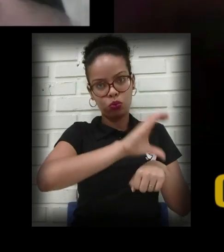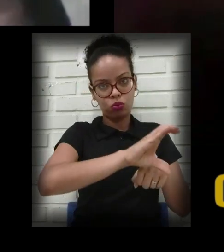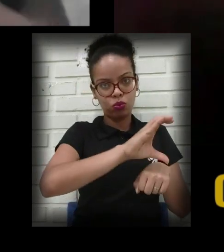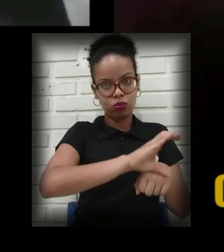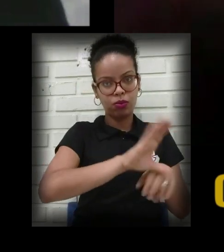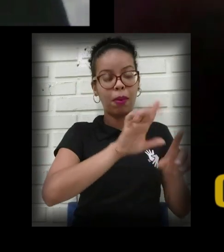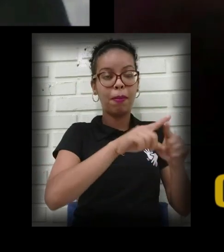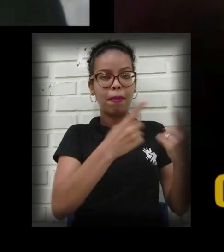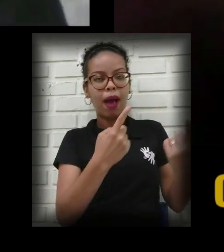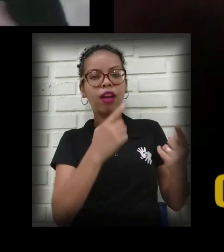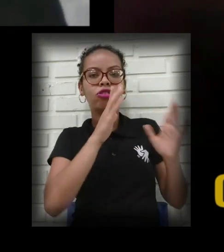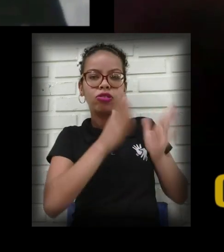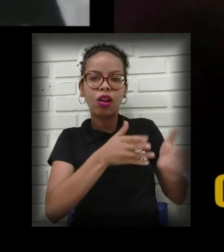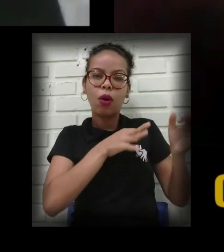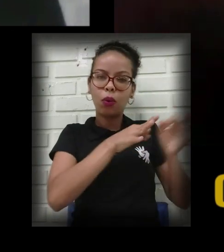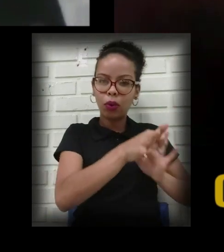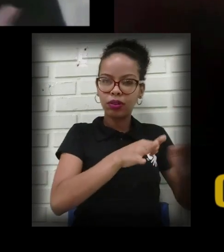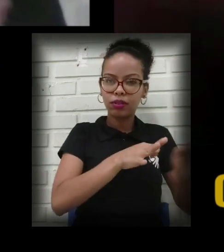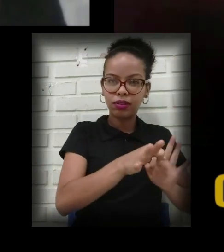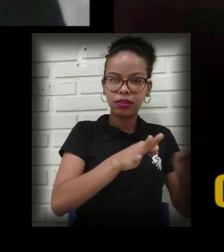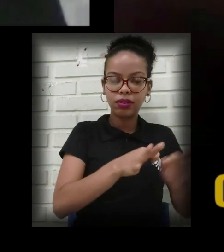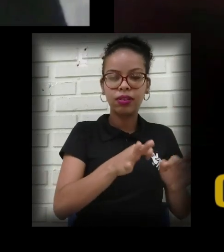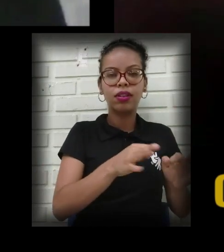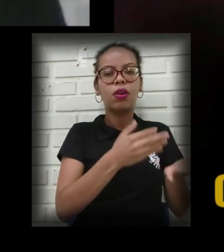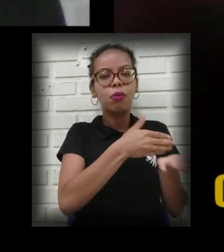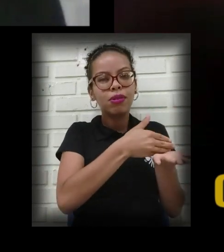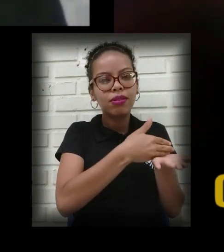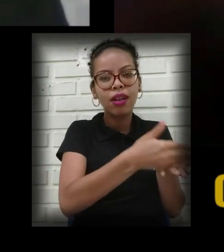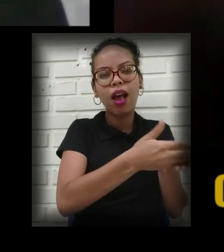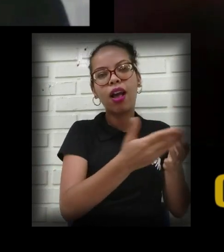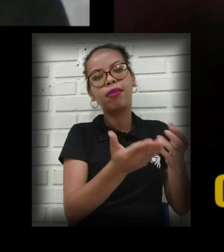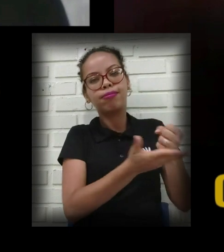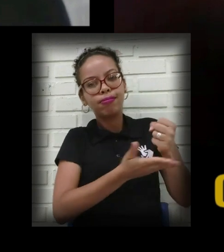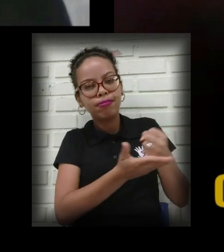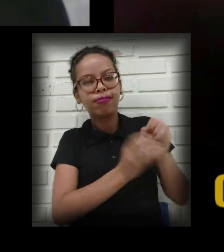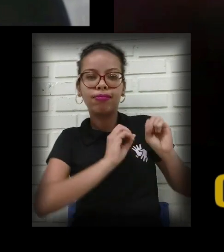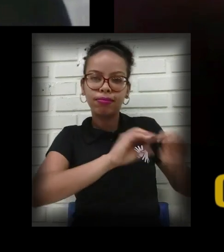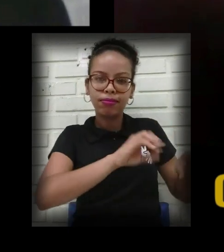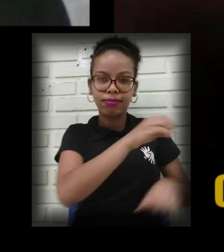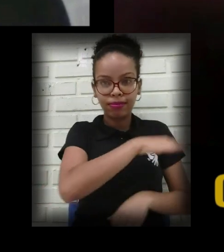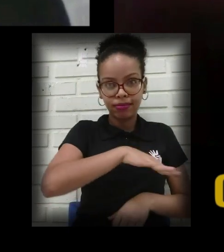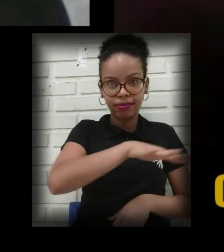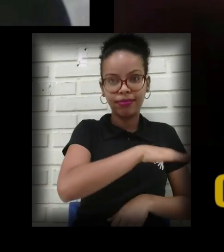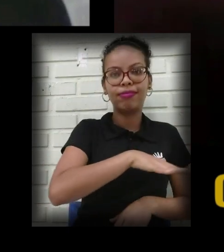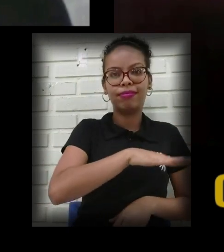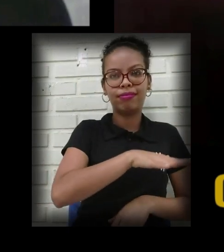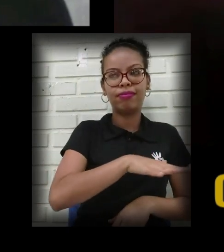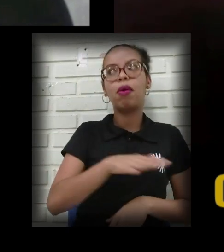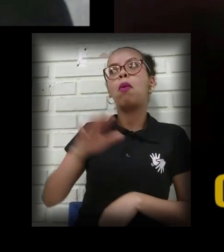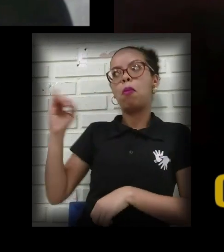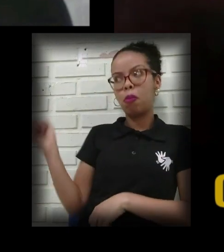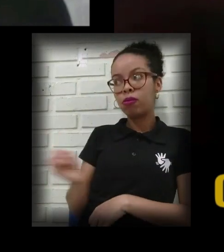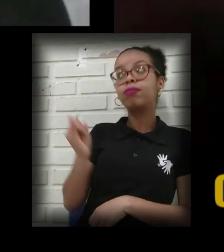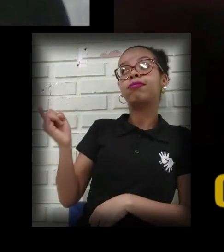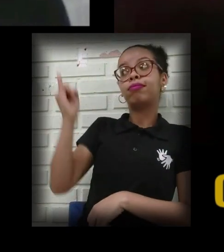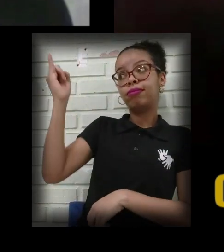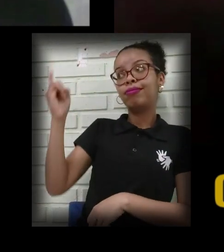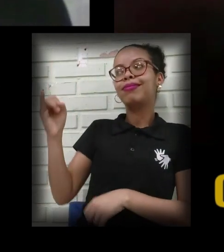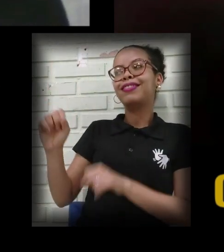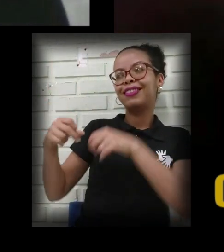já me organizando porque eu estou querendo já começar a aplicar cursos nessa área também. Muito importante! Então já deixa seu contato